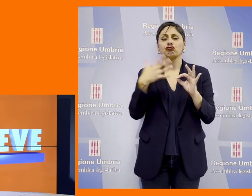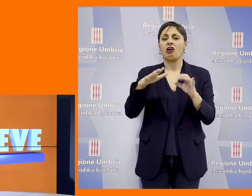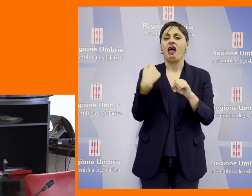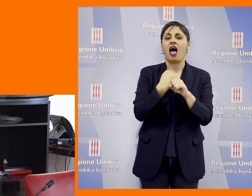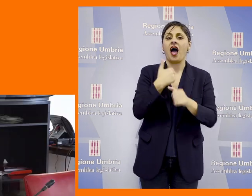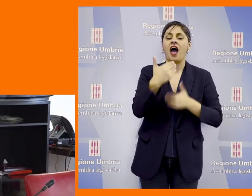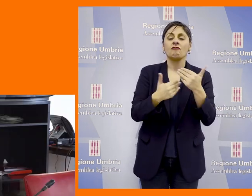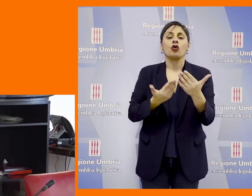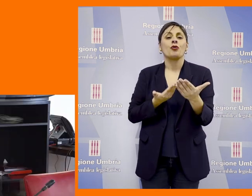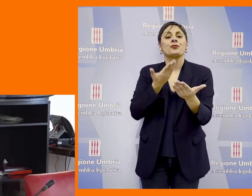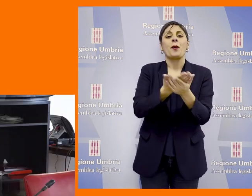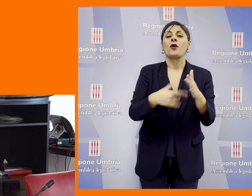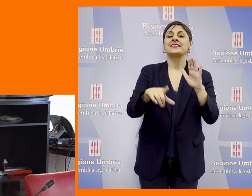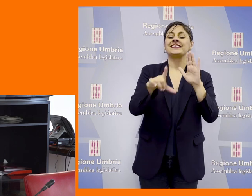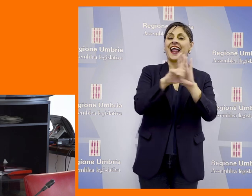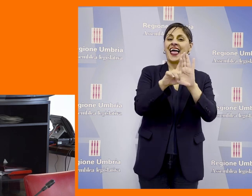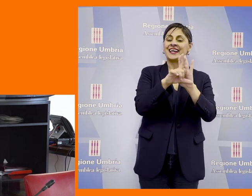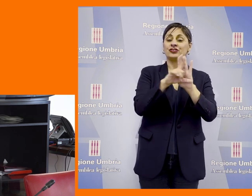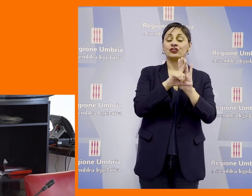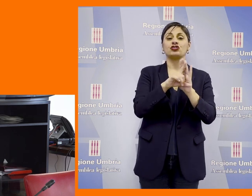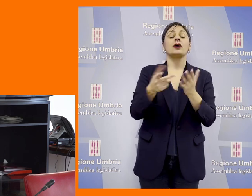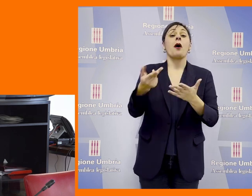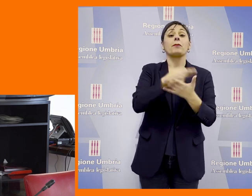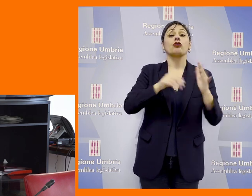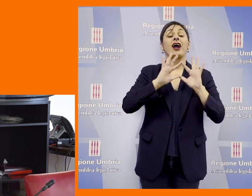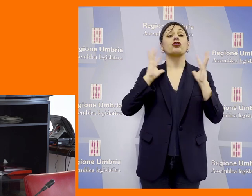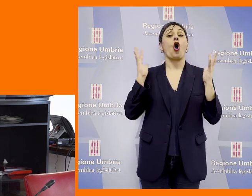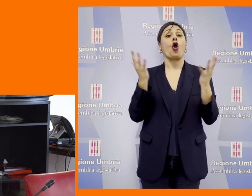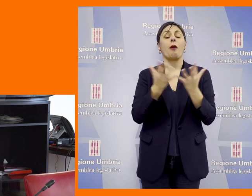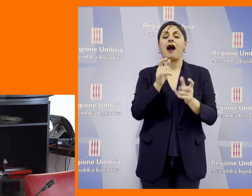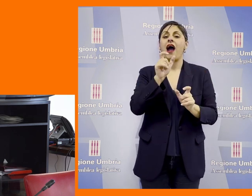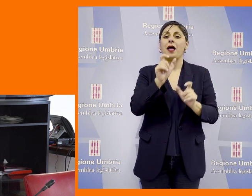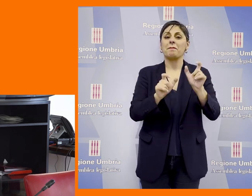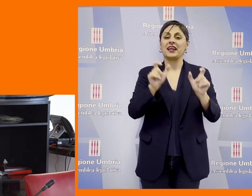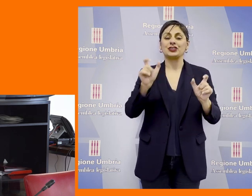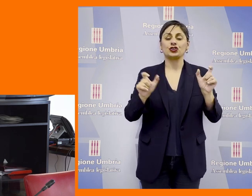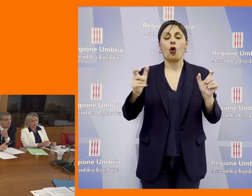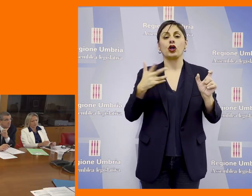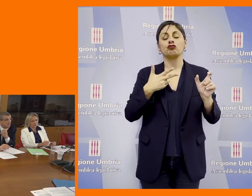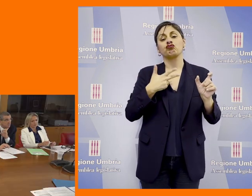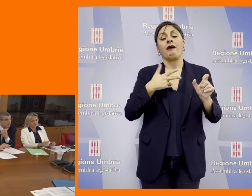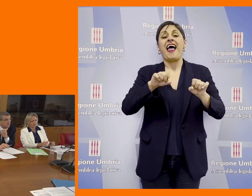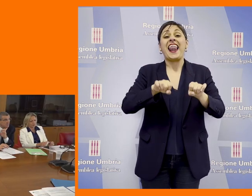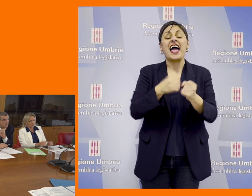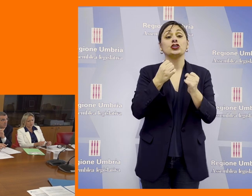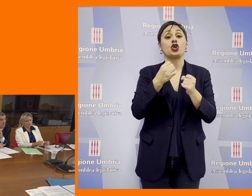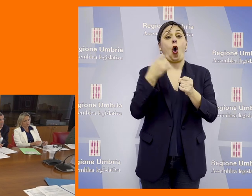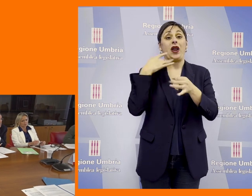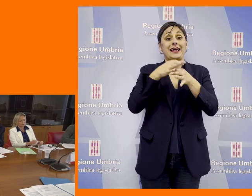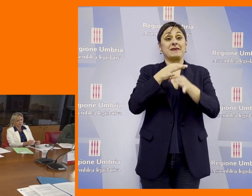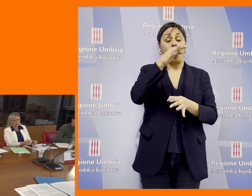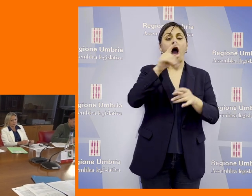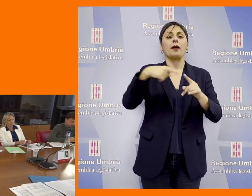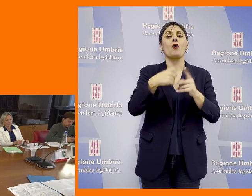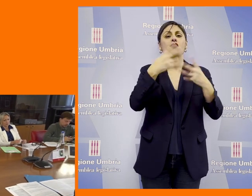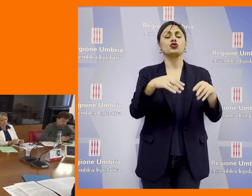sta lavorando sulla proposta di legge progetto globale delle persone con lesioni midollari